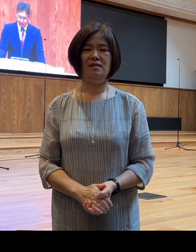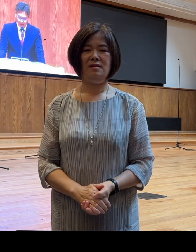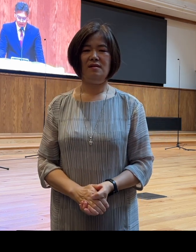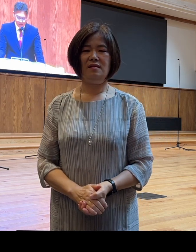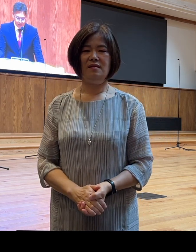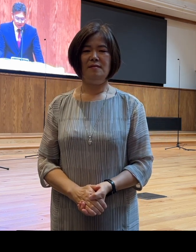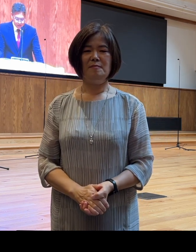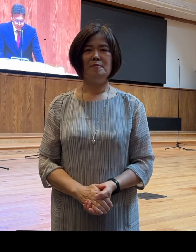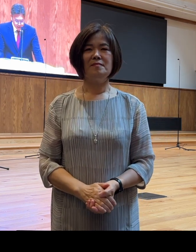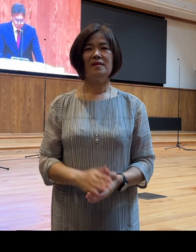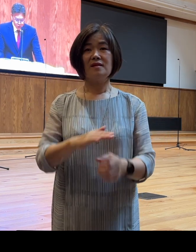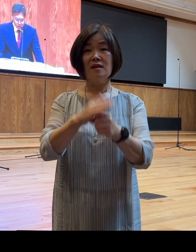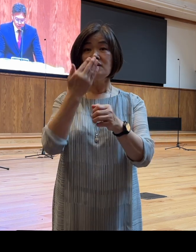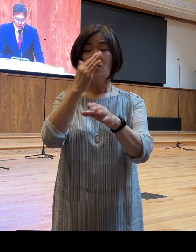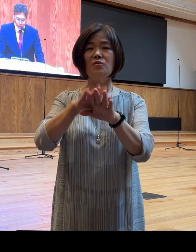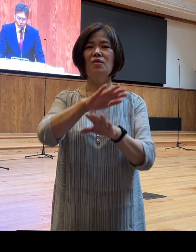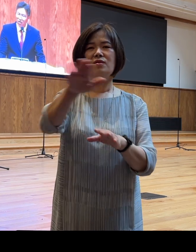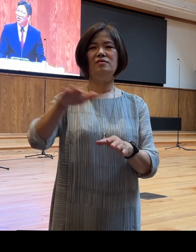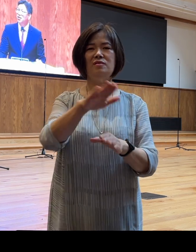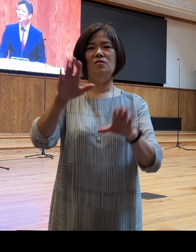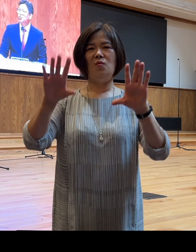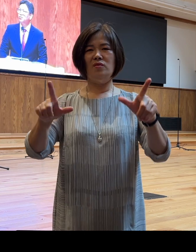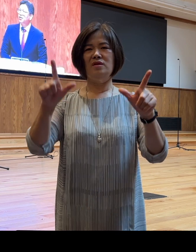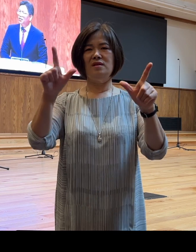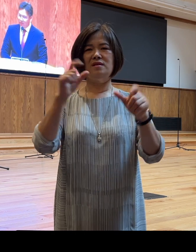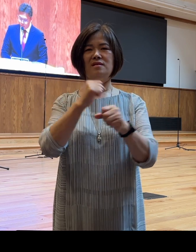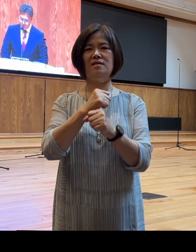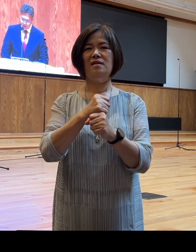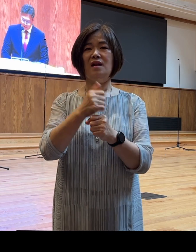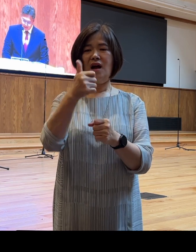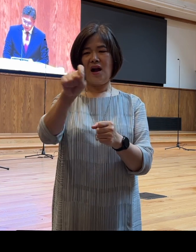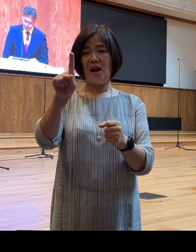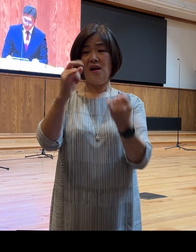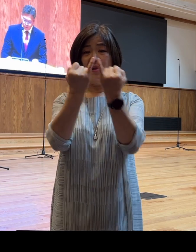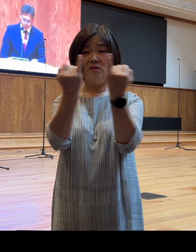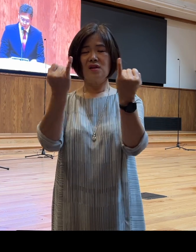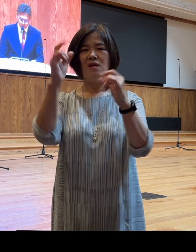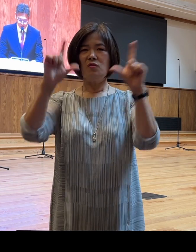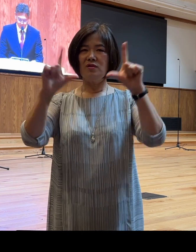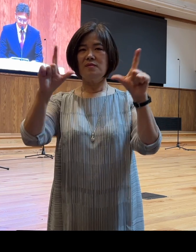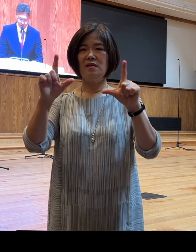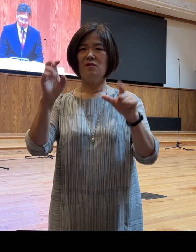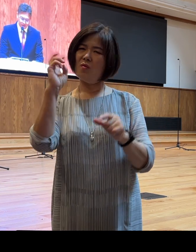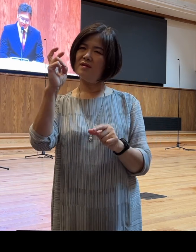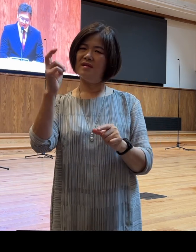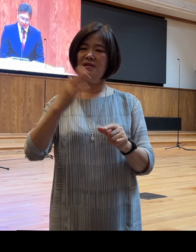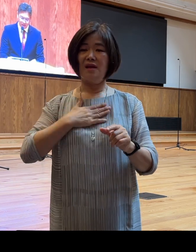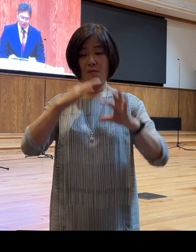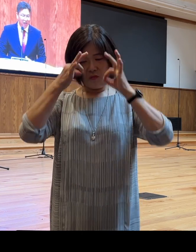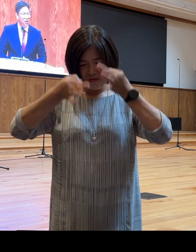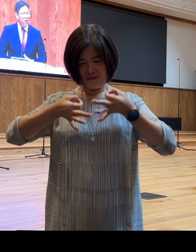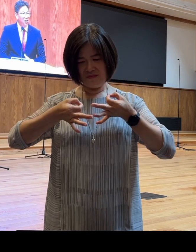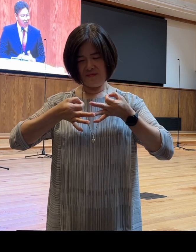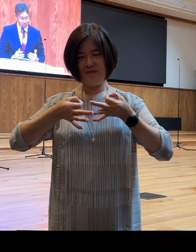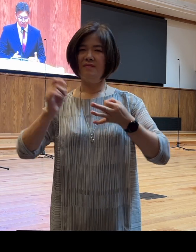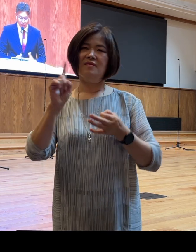사랑하는 성도 여러분 오늘 하갈의 모습이 혹시 우리의 모습은 아닙니까? 하나님을 믿고